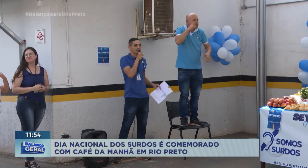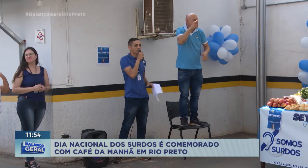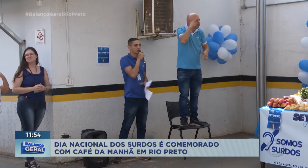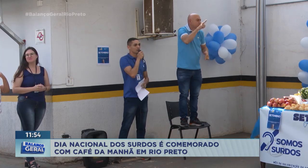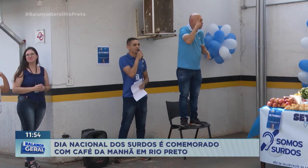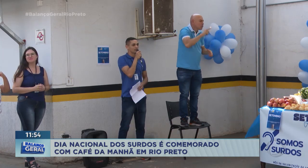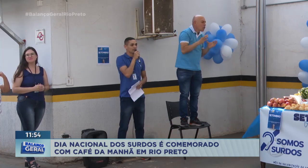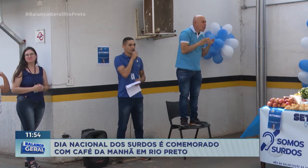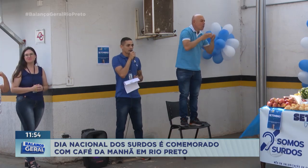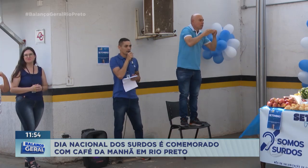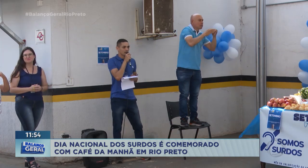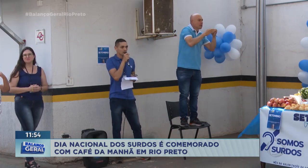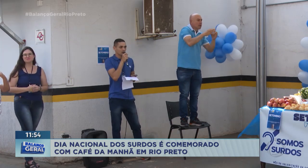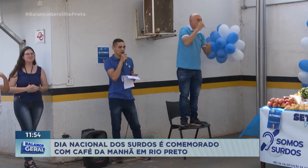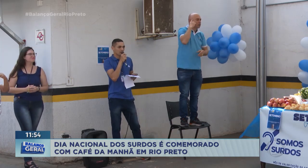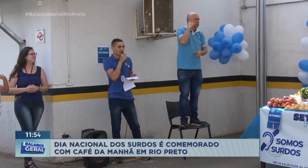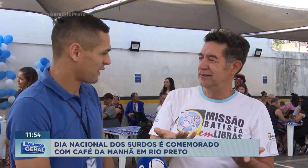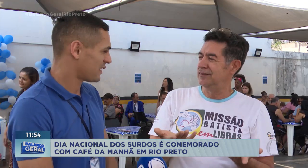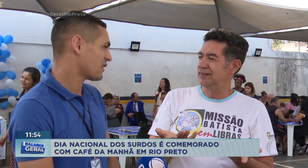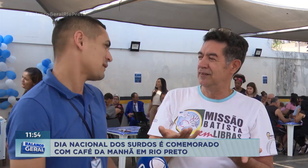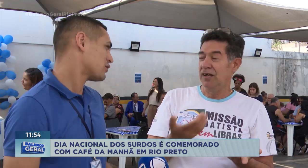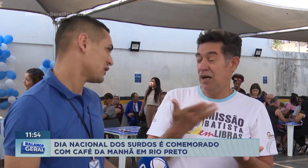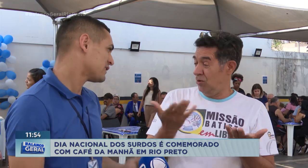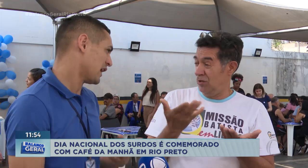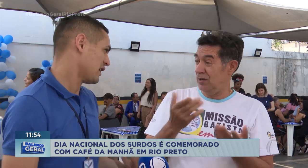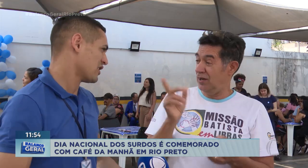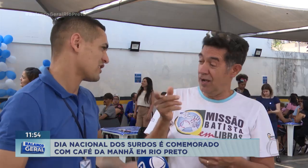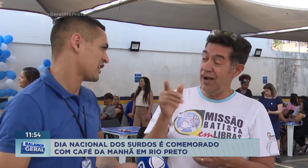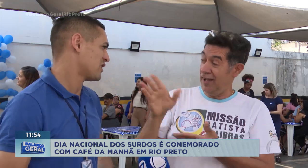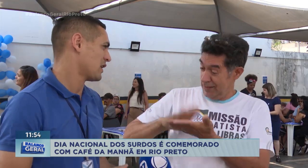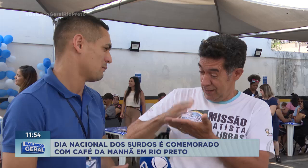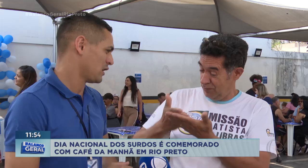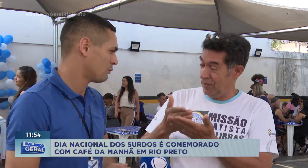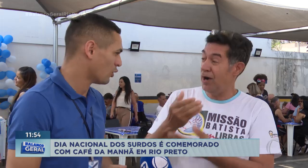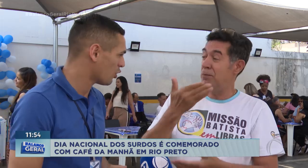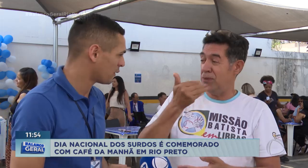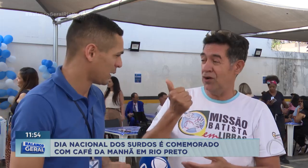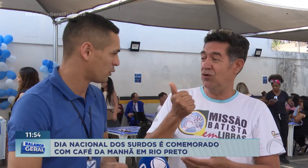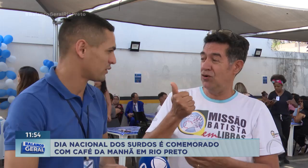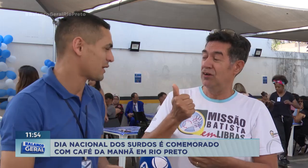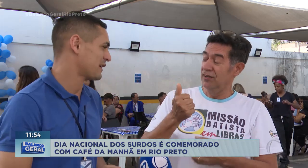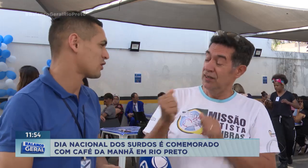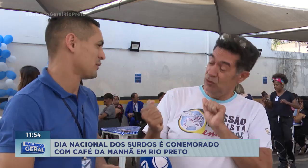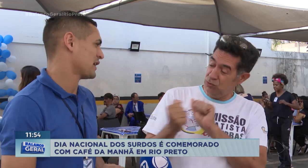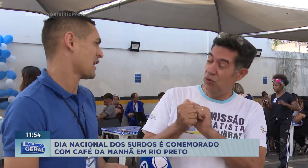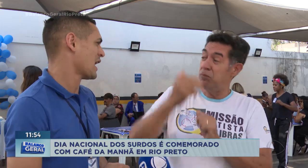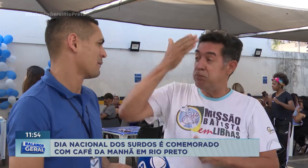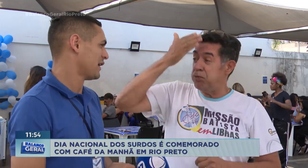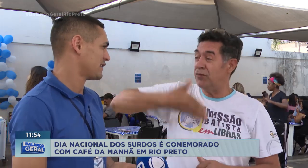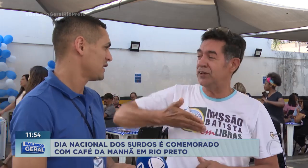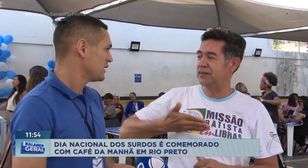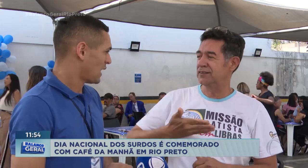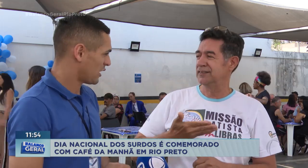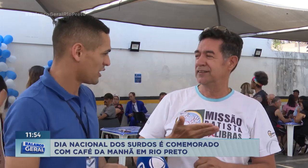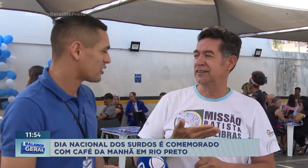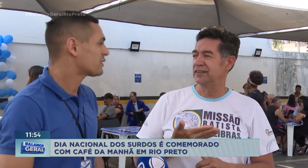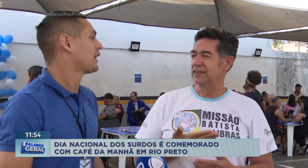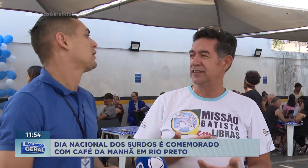é muito difícil. Às vezes as pessoas entendem, acham que a gente é meio bobo por não saber se comunicar, mas a gente tem